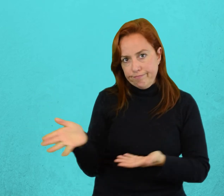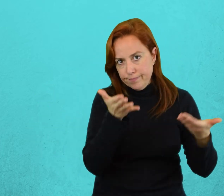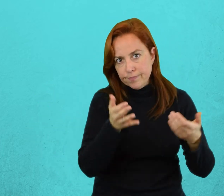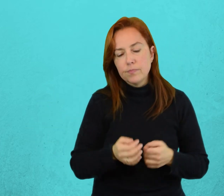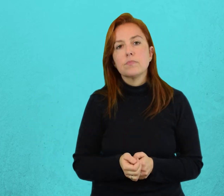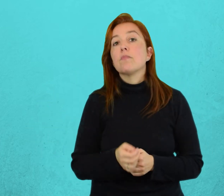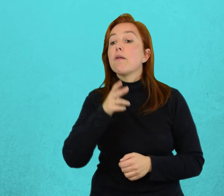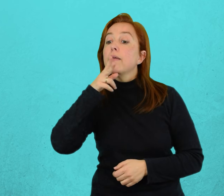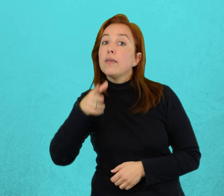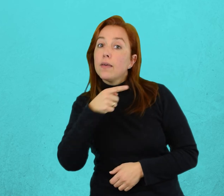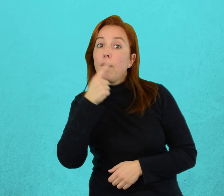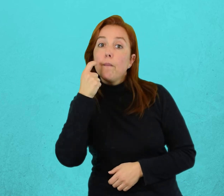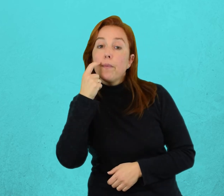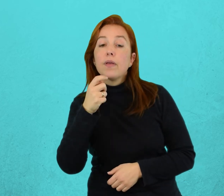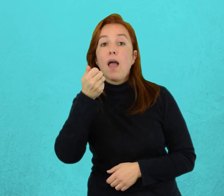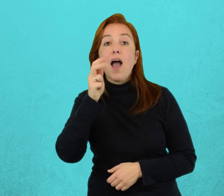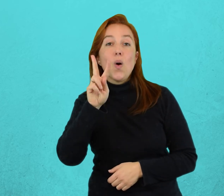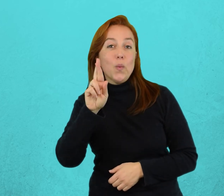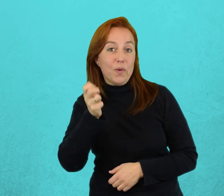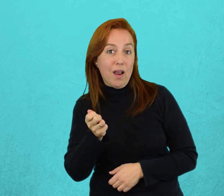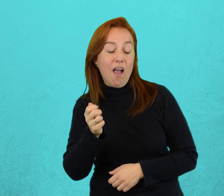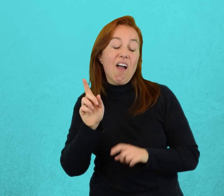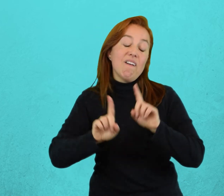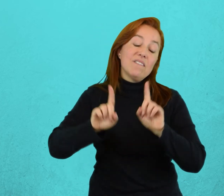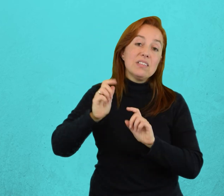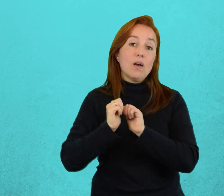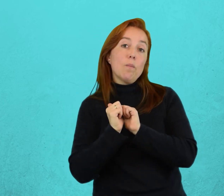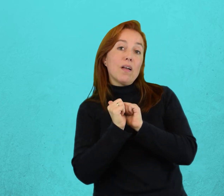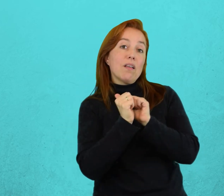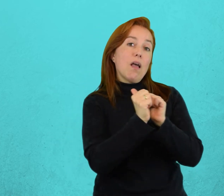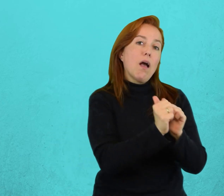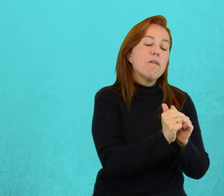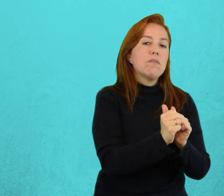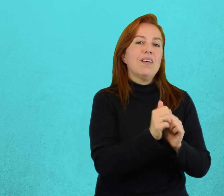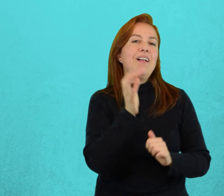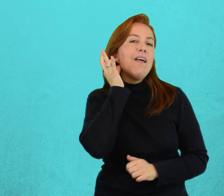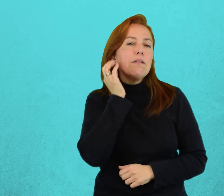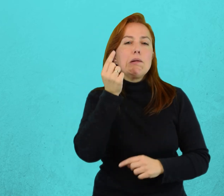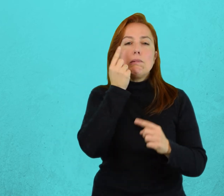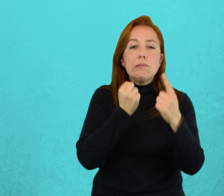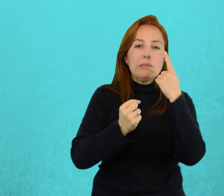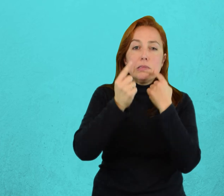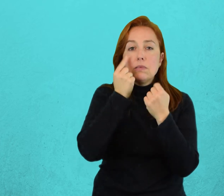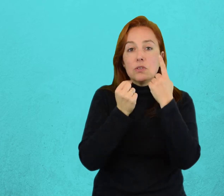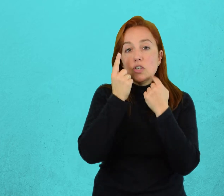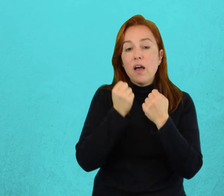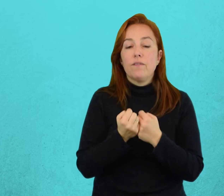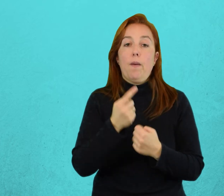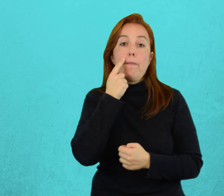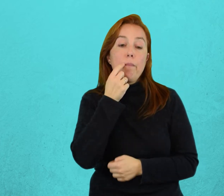Aura, la hija, lo acompañaba a veces. Volvía lagrimeando, mientras el padre le explicaba que la